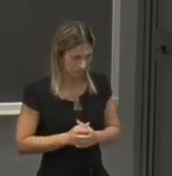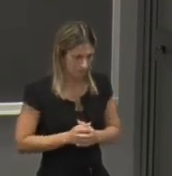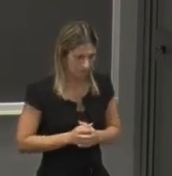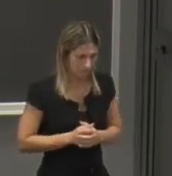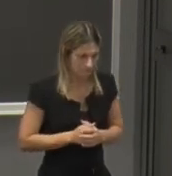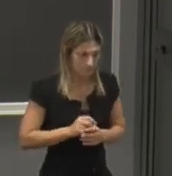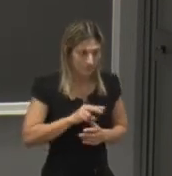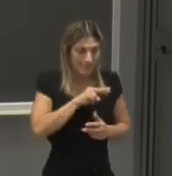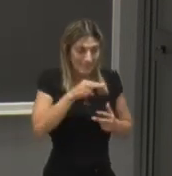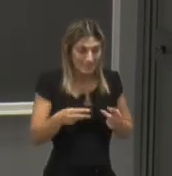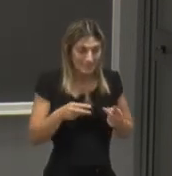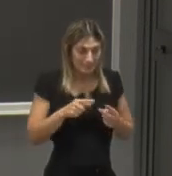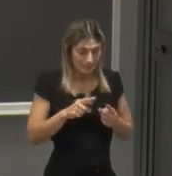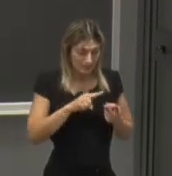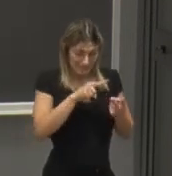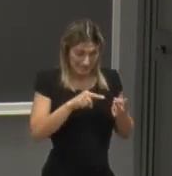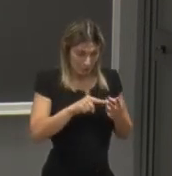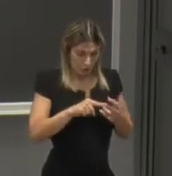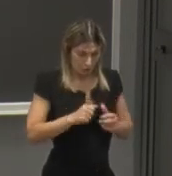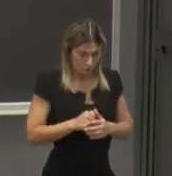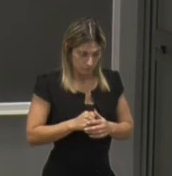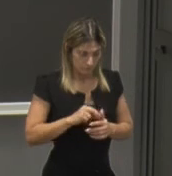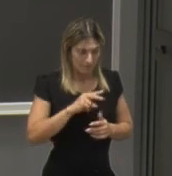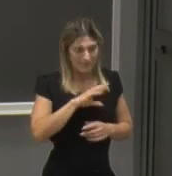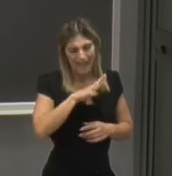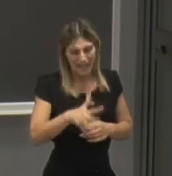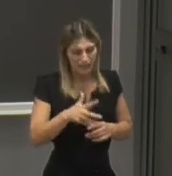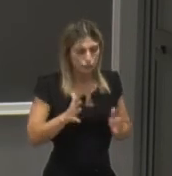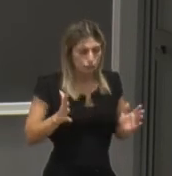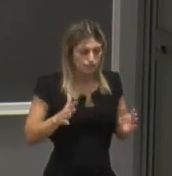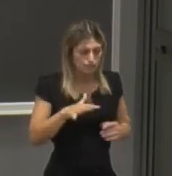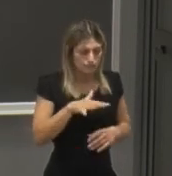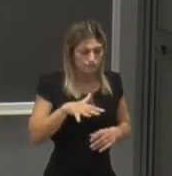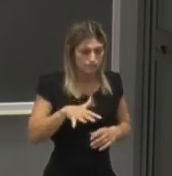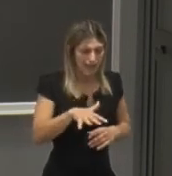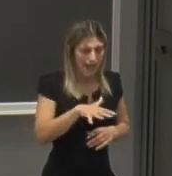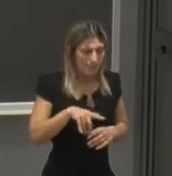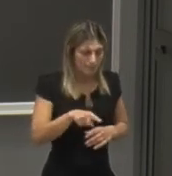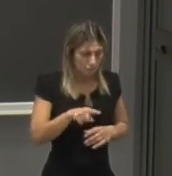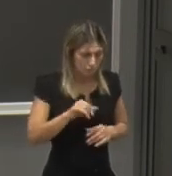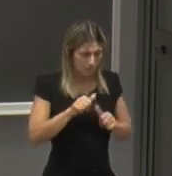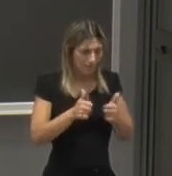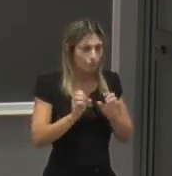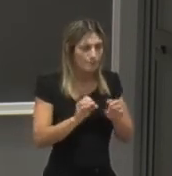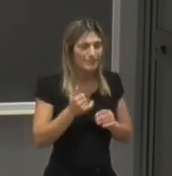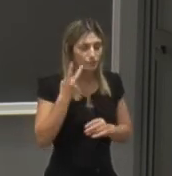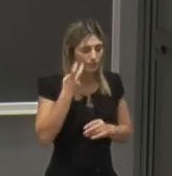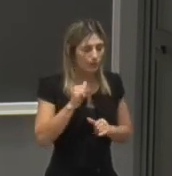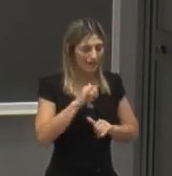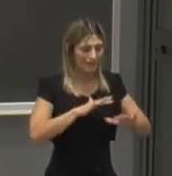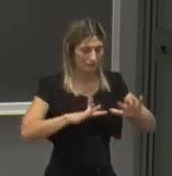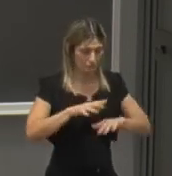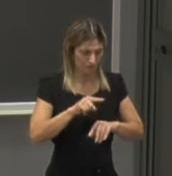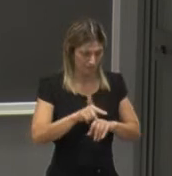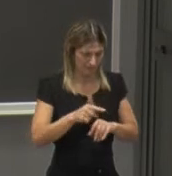il secondo appunto ambito formativo è quello dell'informatica